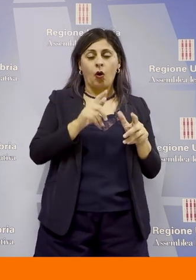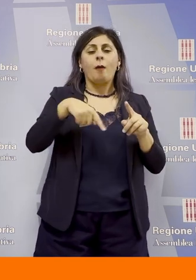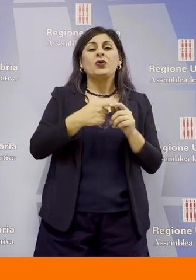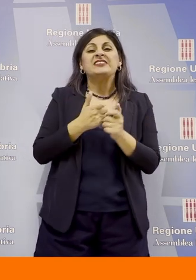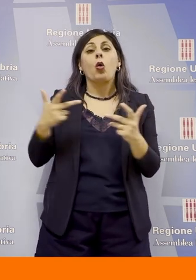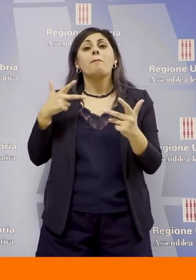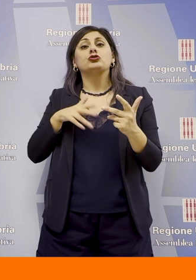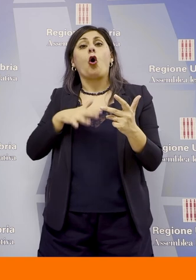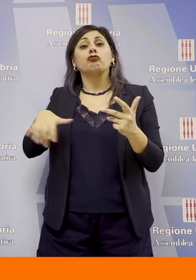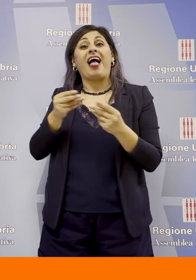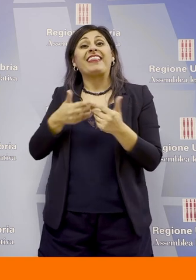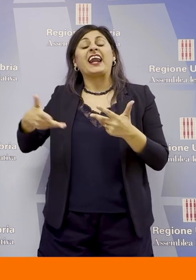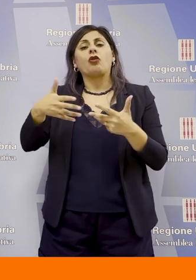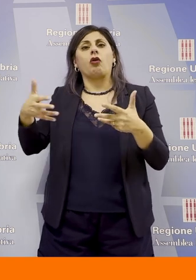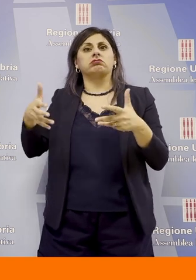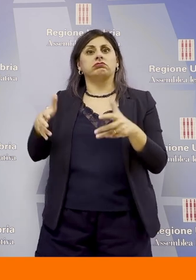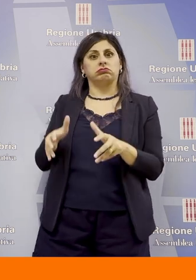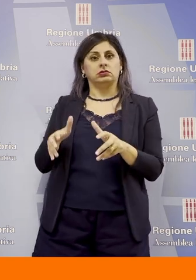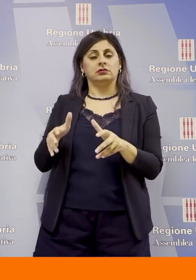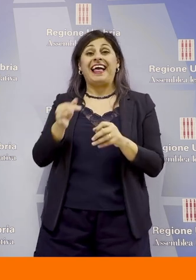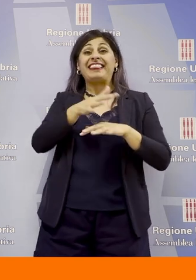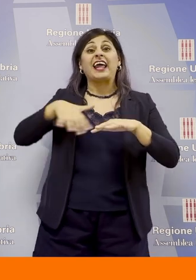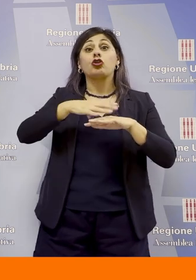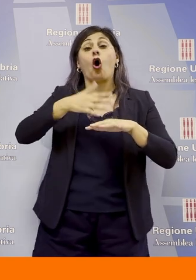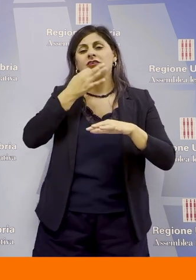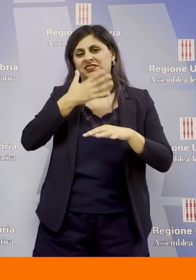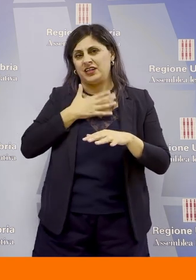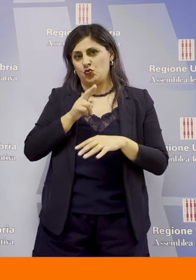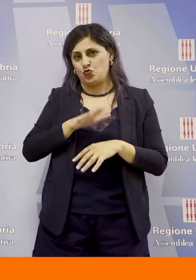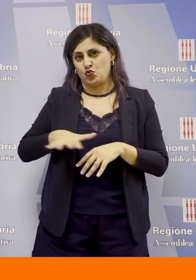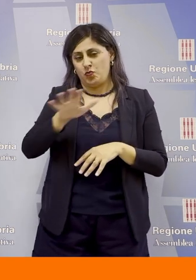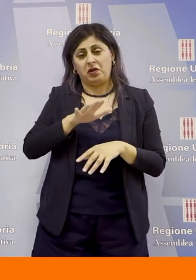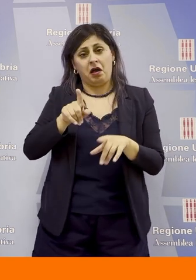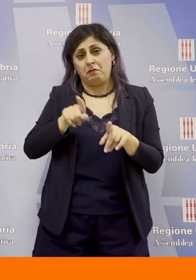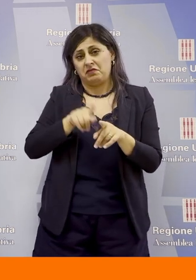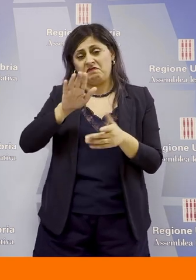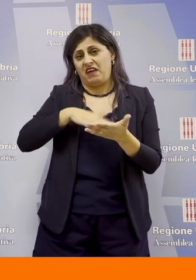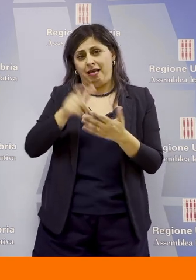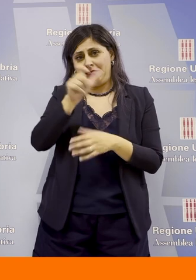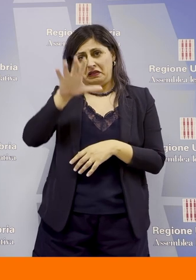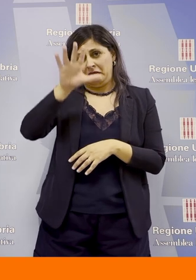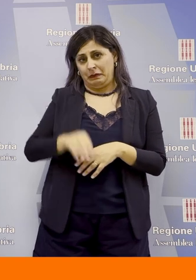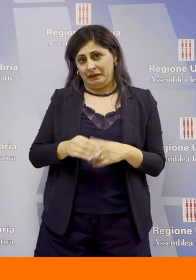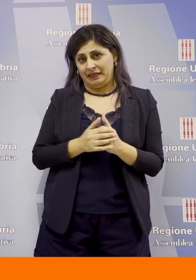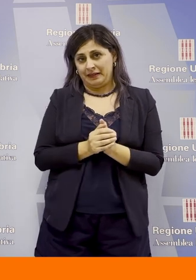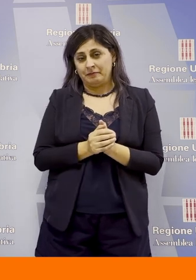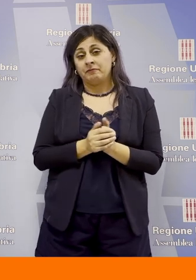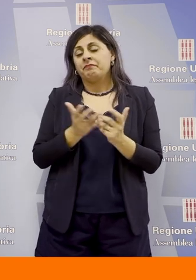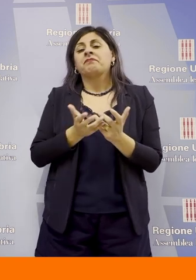sviluppo sociale del nostro territorio il nostro territorio intendo l'Umbria ma come tutta la nazione e chiaramente